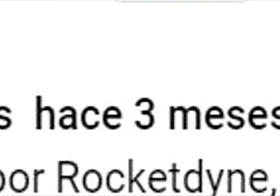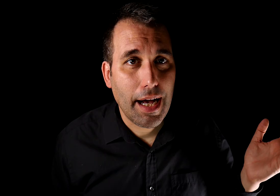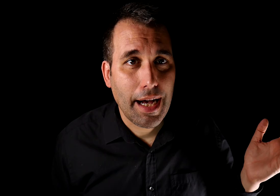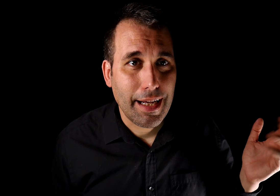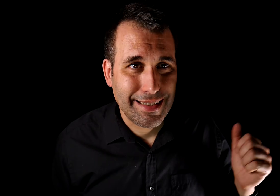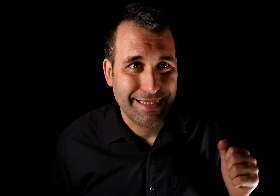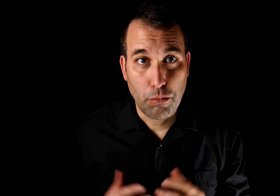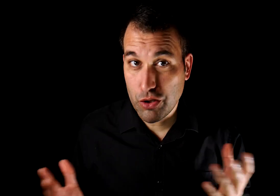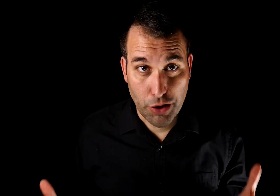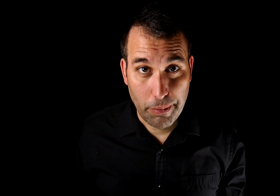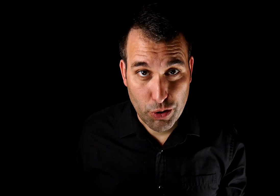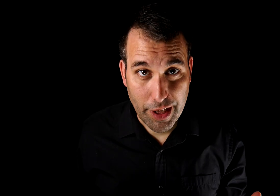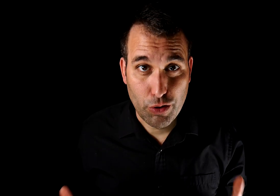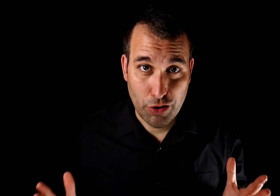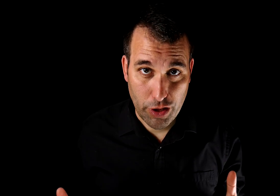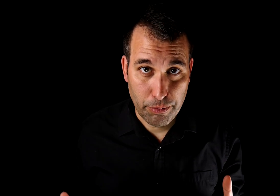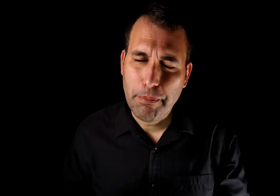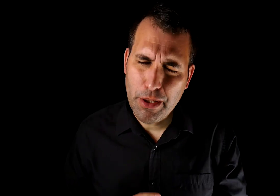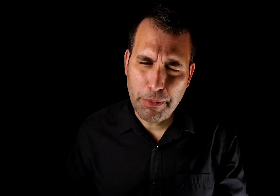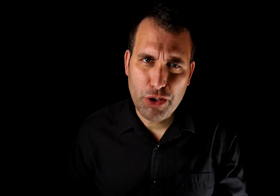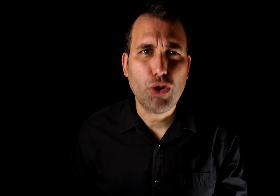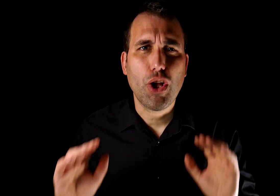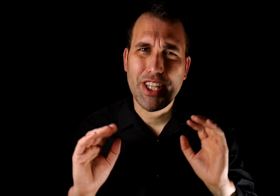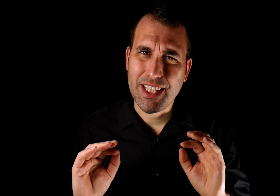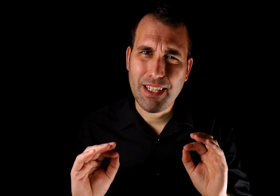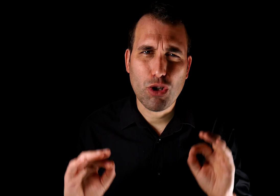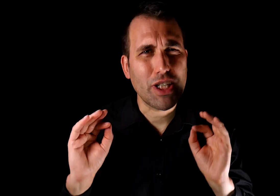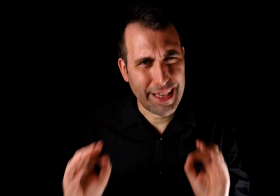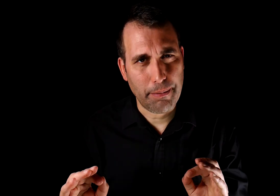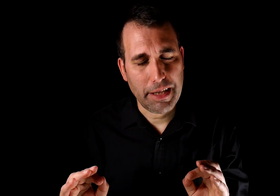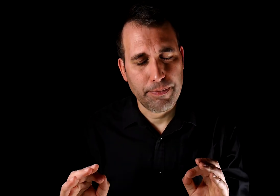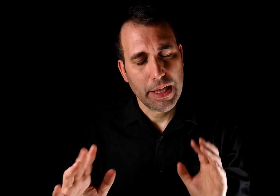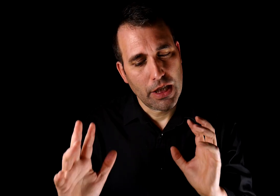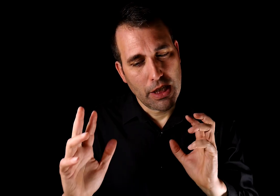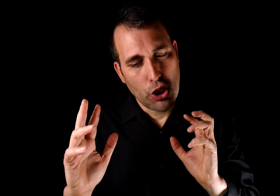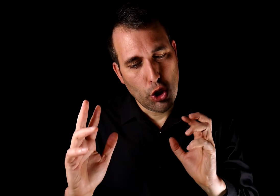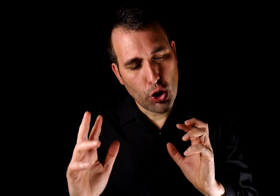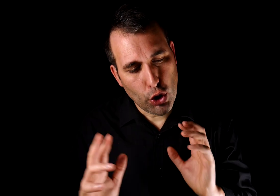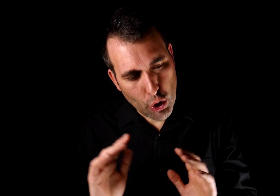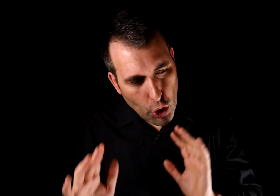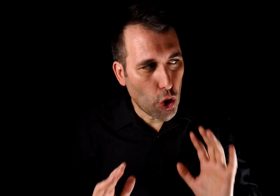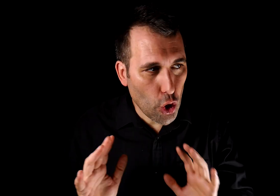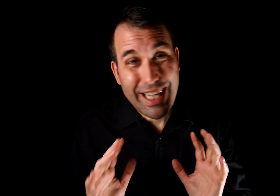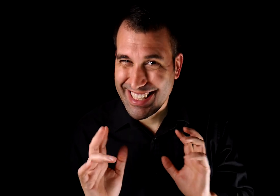Ah, bueno, siento haberme ausentado tanto tiempo. Pero de momento, centrémonos en el tema. O casi.